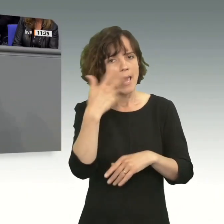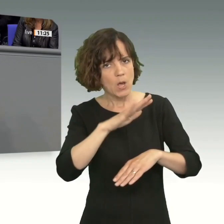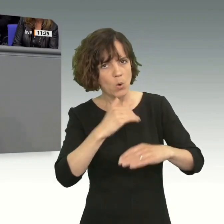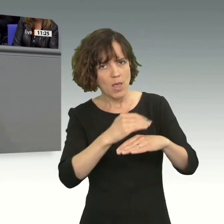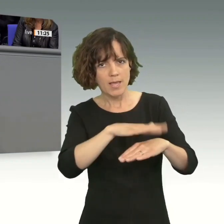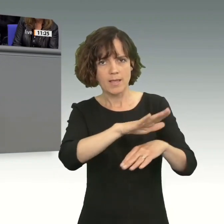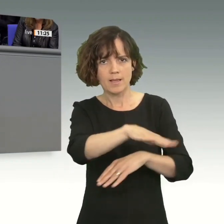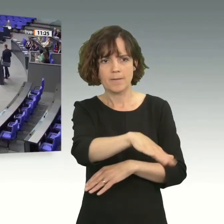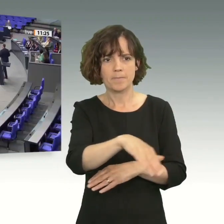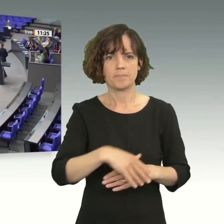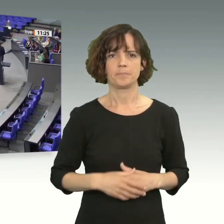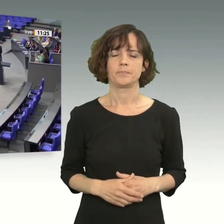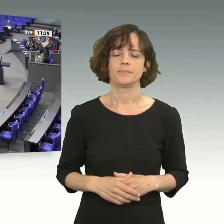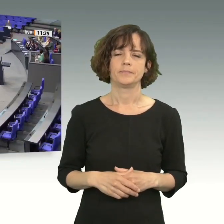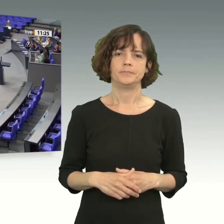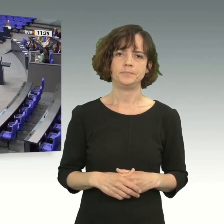was passiert.